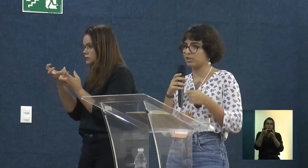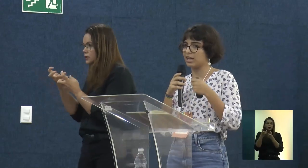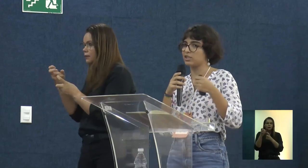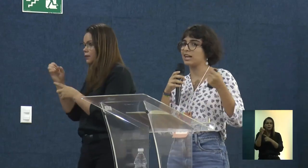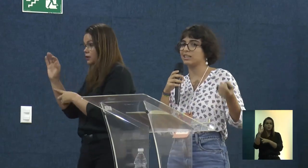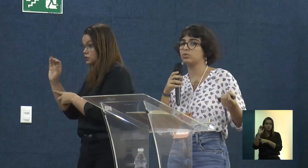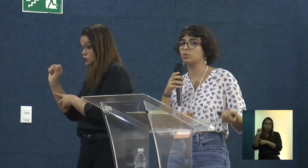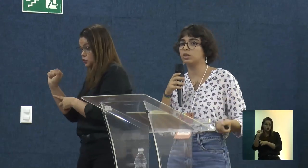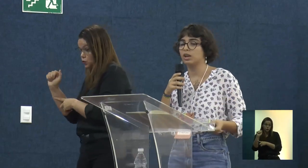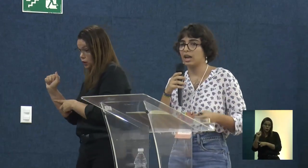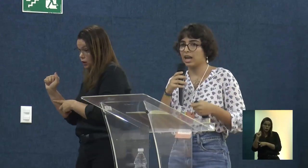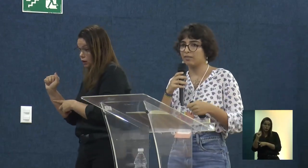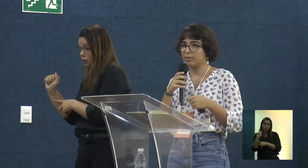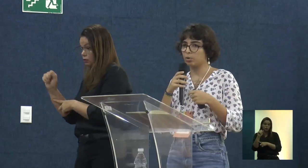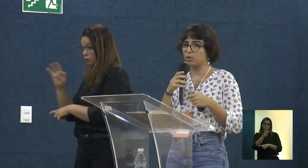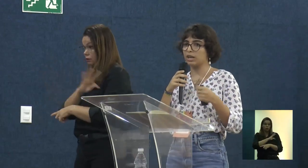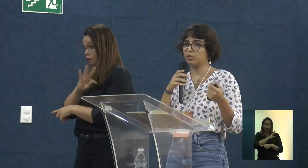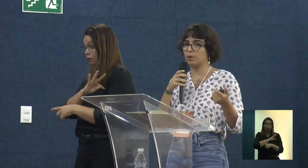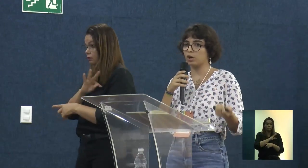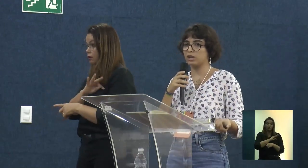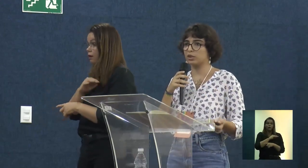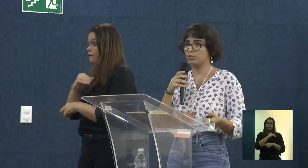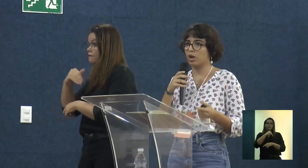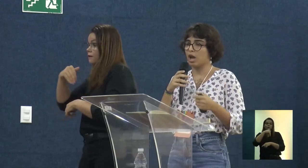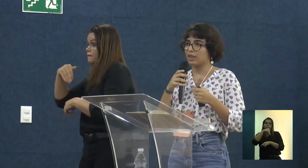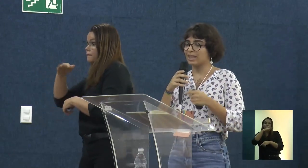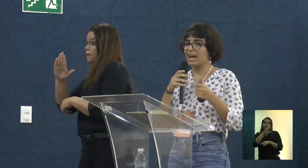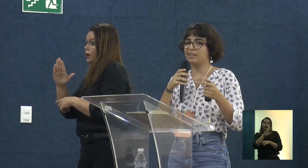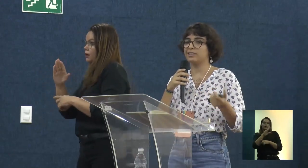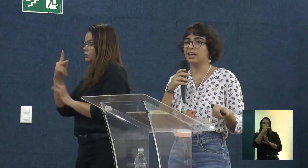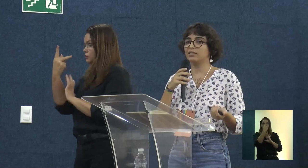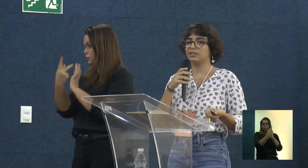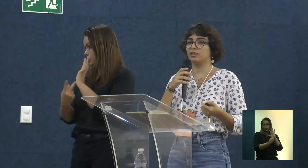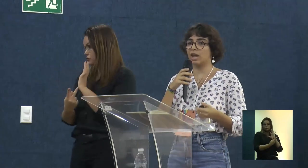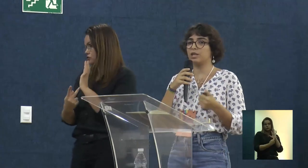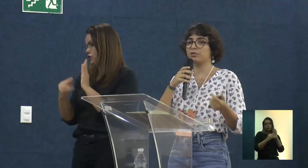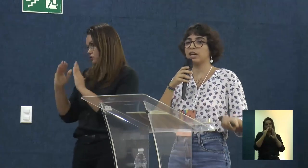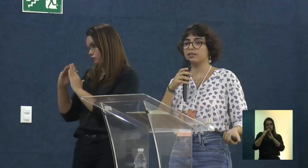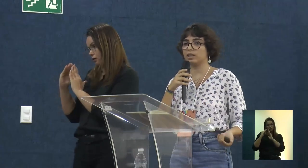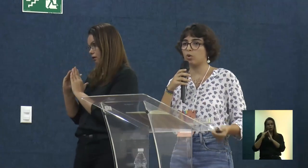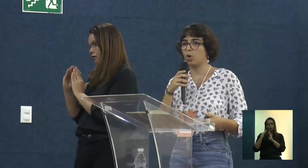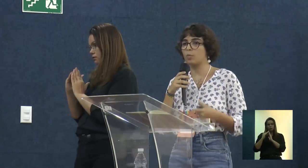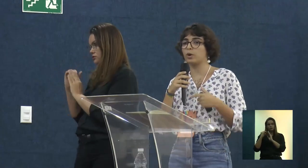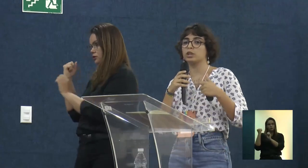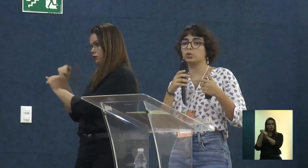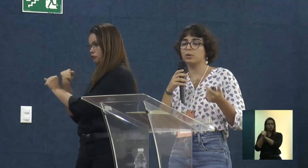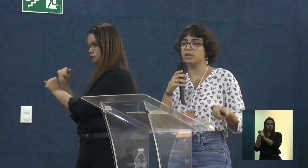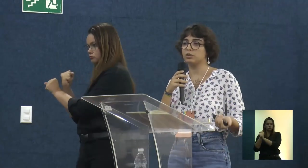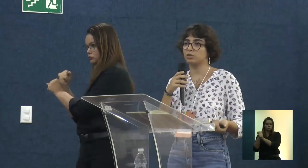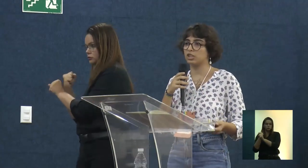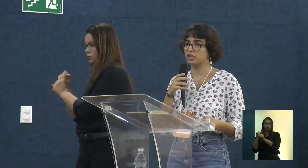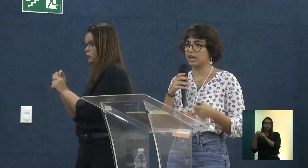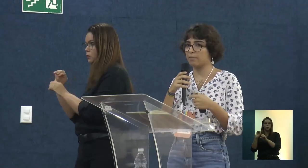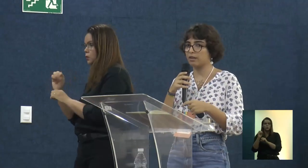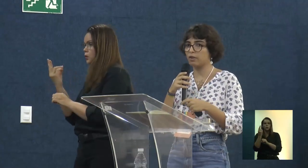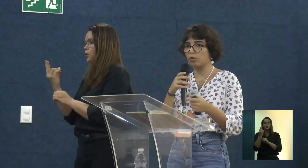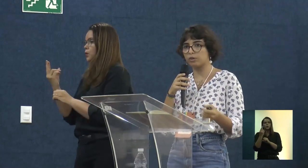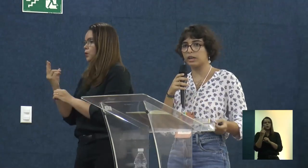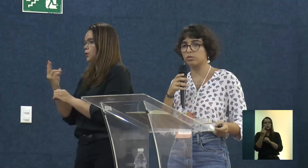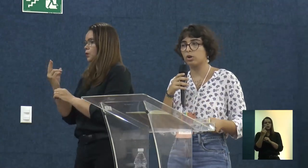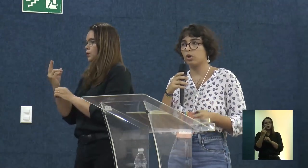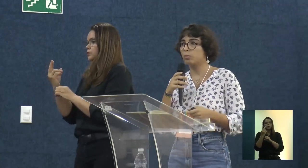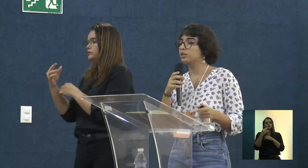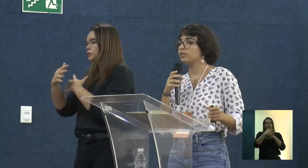especificamente da área de arquitetura, ela vai muito além do projeto da residência, da edificação ou projeto urbanístico. A gente acaba